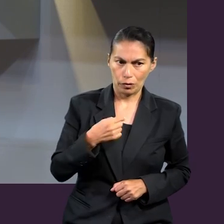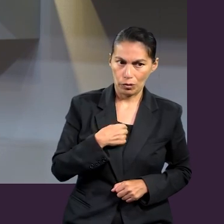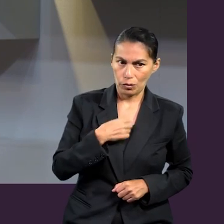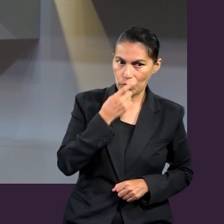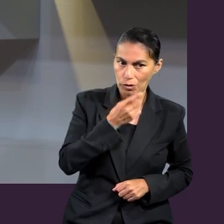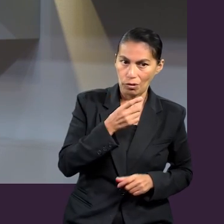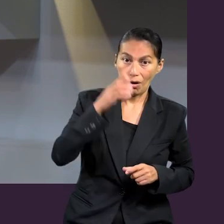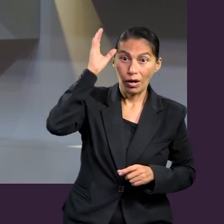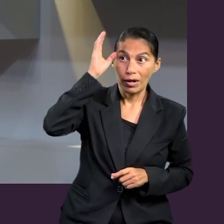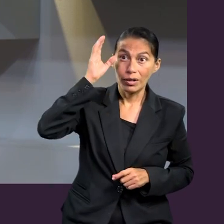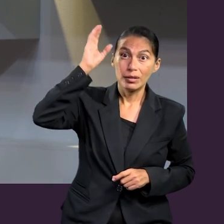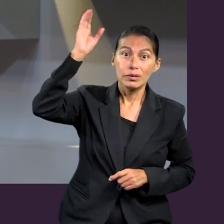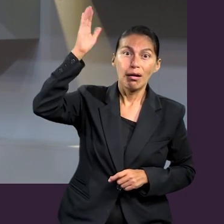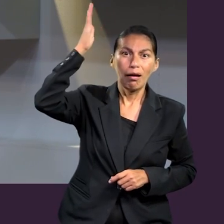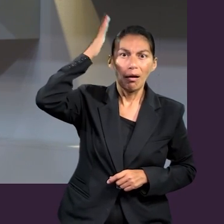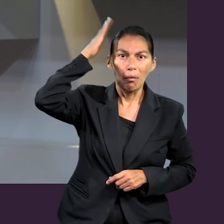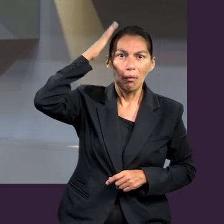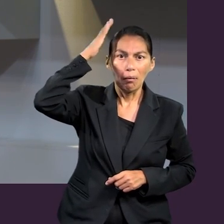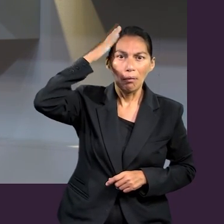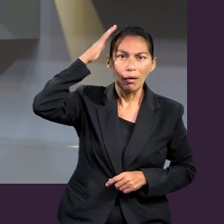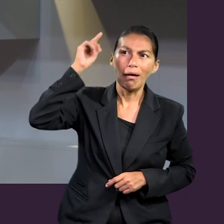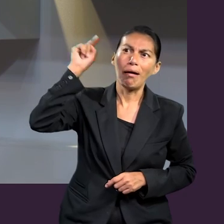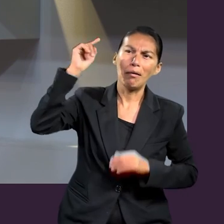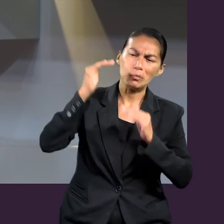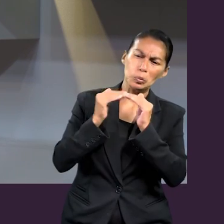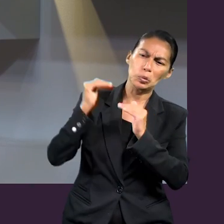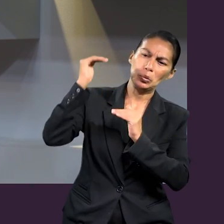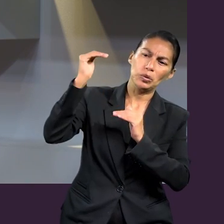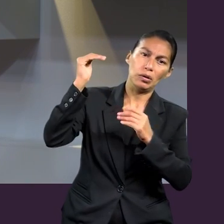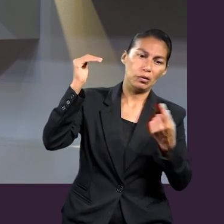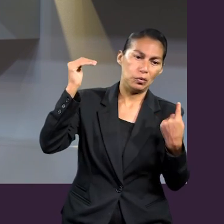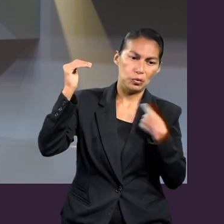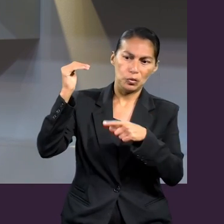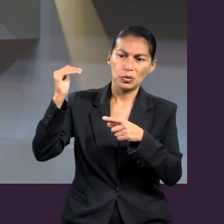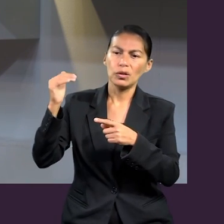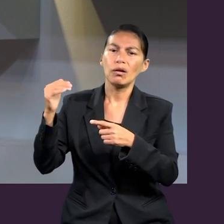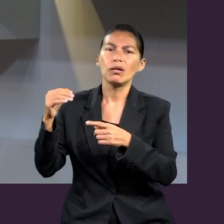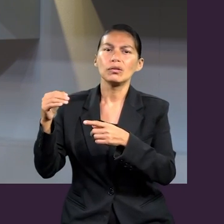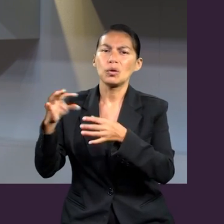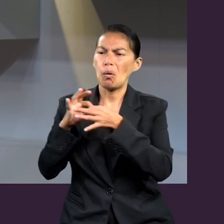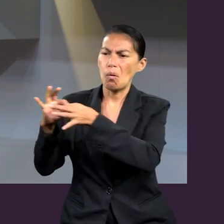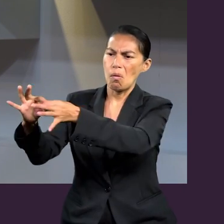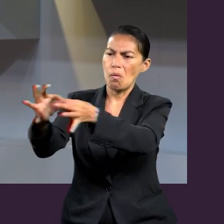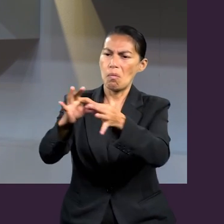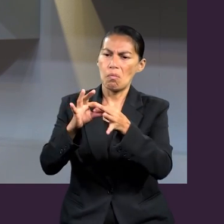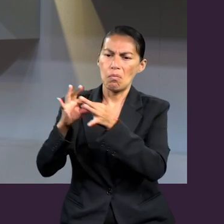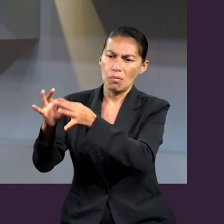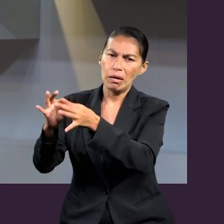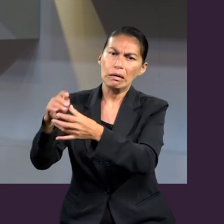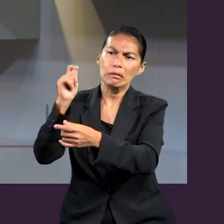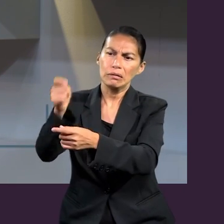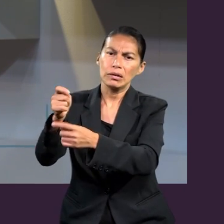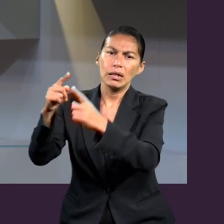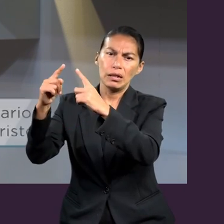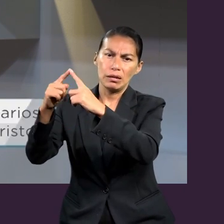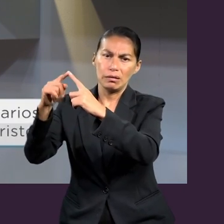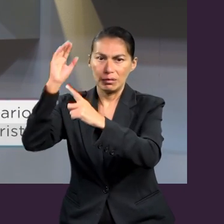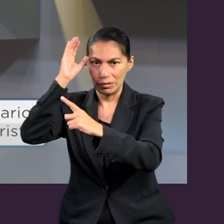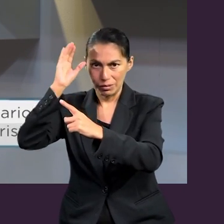es la cabeza de la iglesia. Sentido y ubicación. No somos nosotros, es Él. Nosotros,